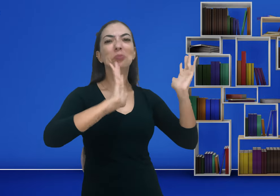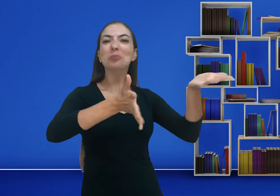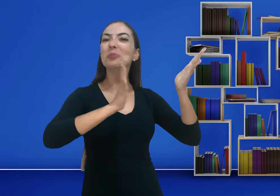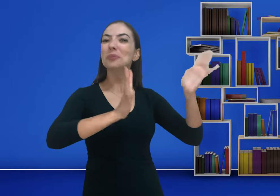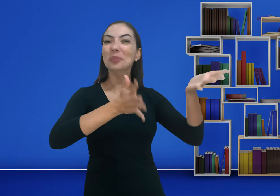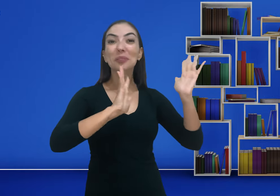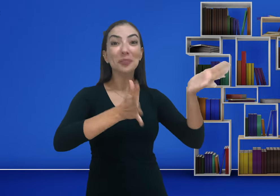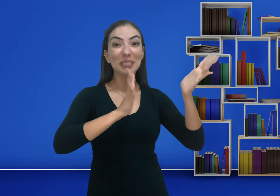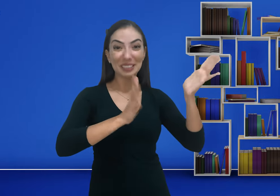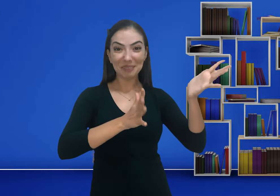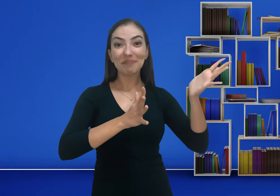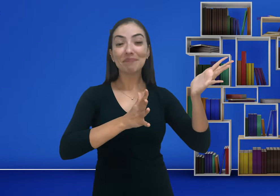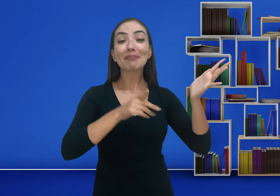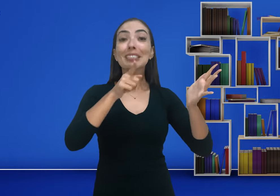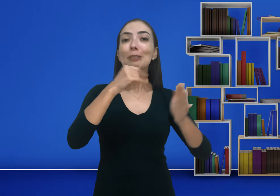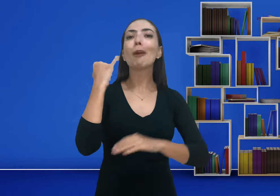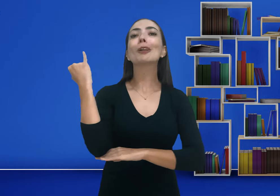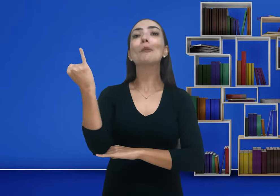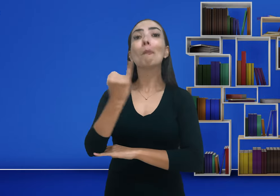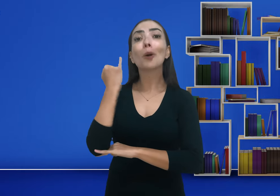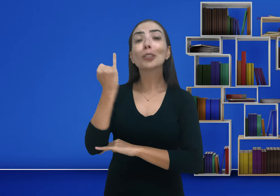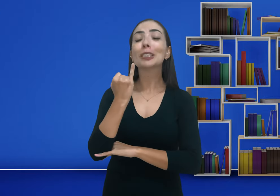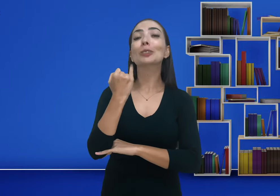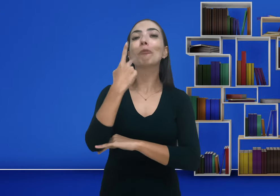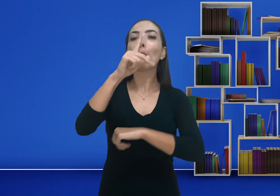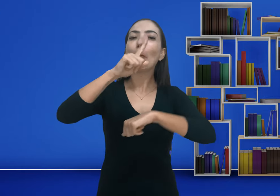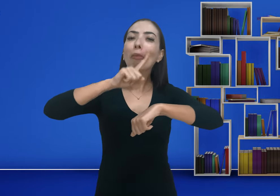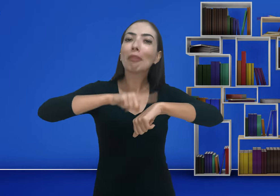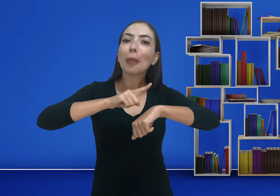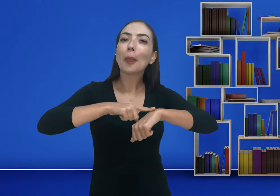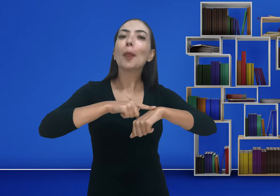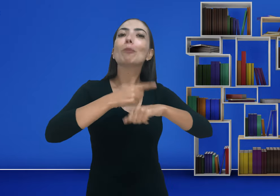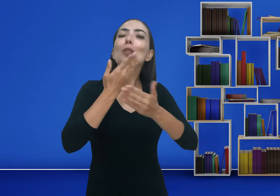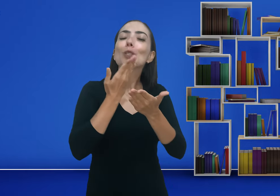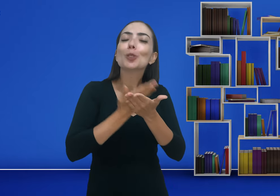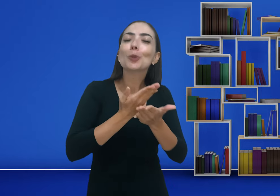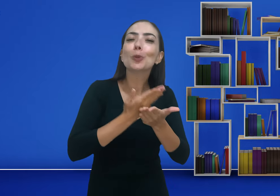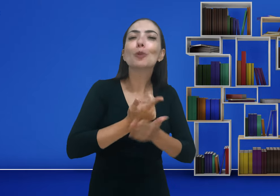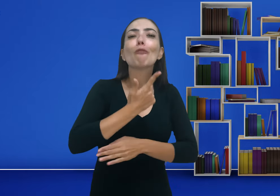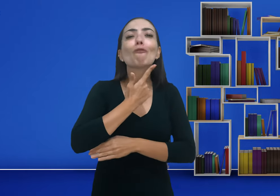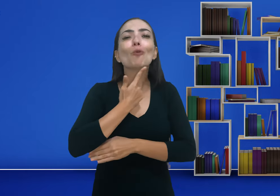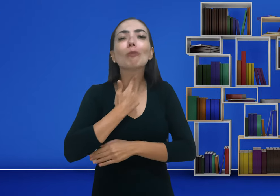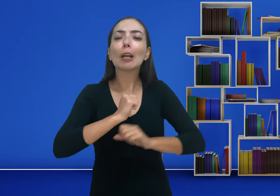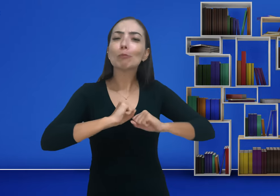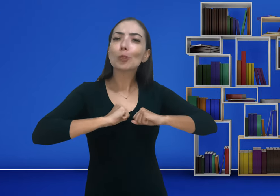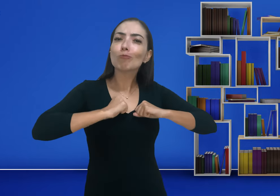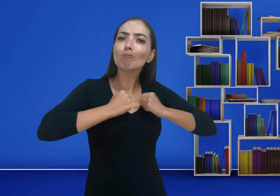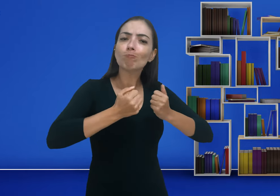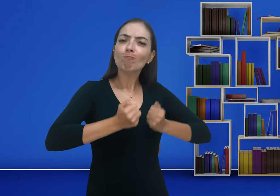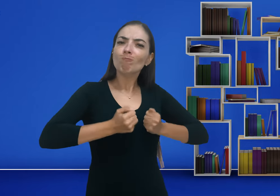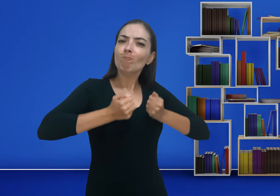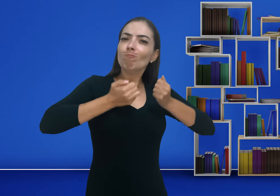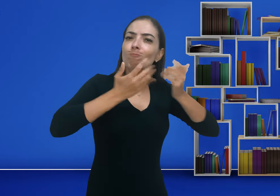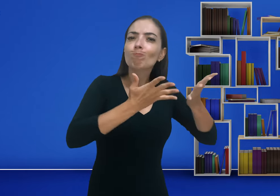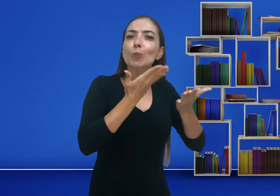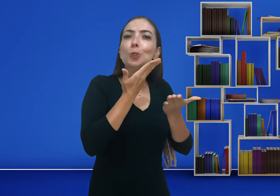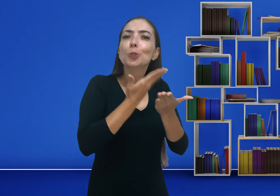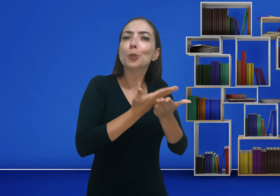É muito importante que você respeite o seu tempo, a sua determinação, a sua vontade e